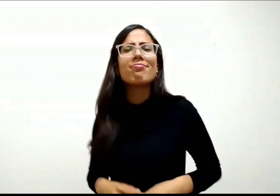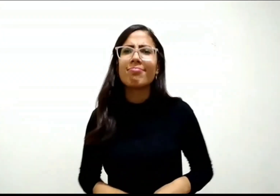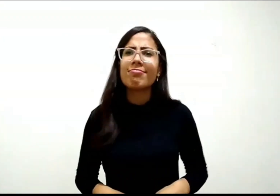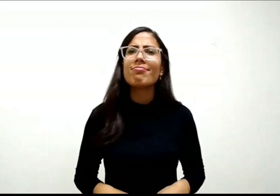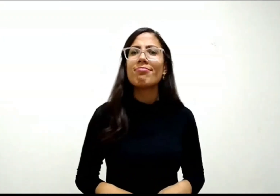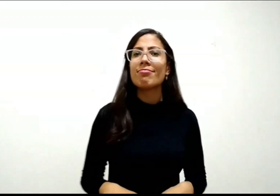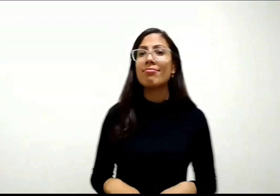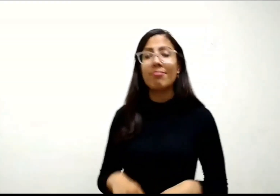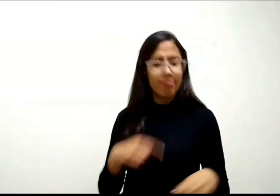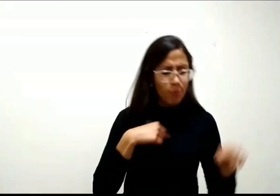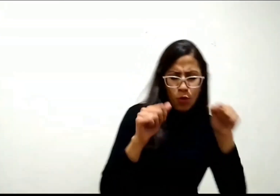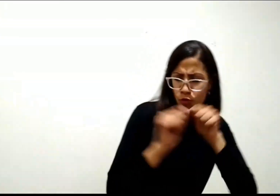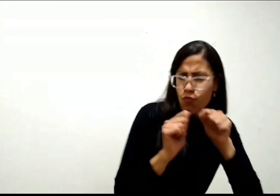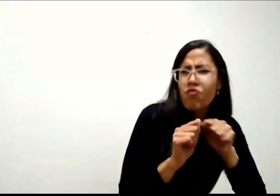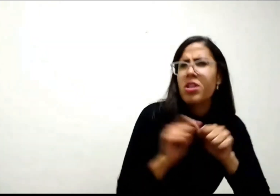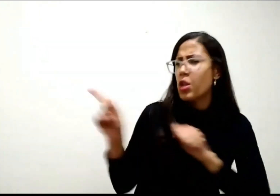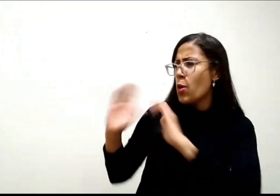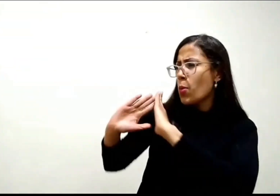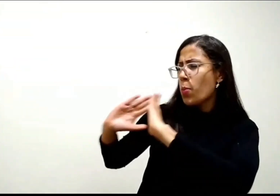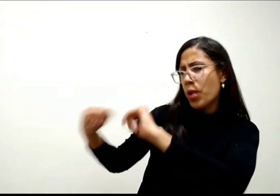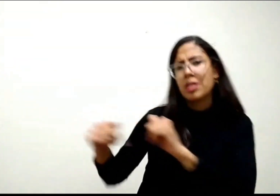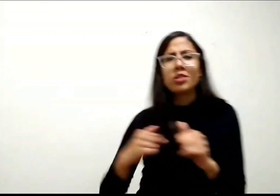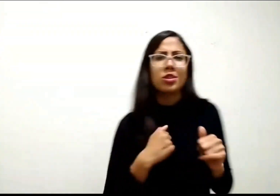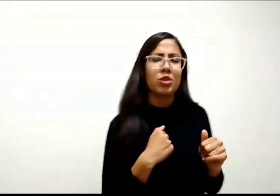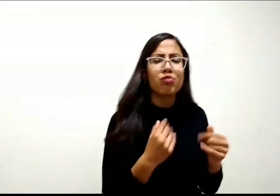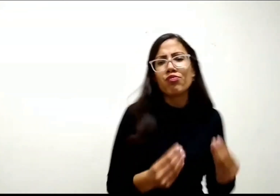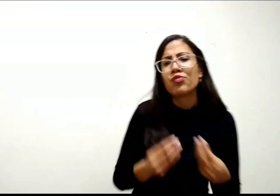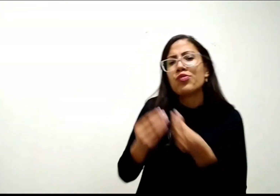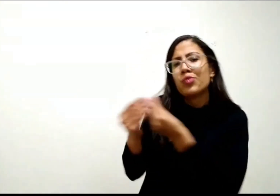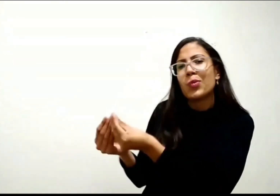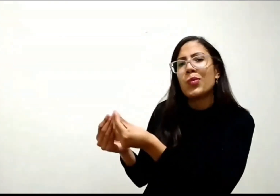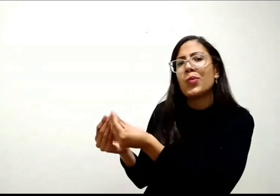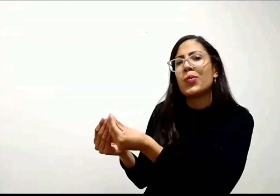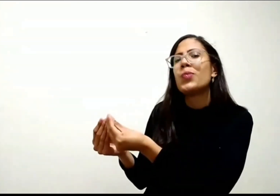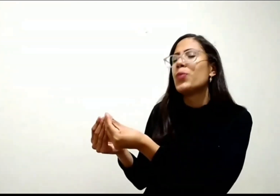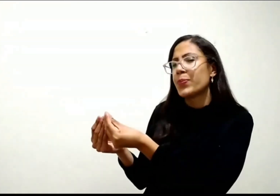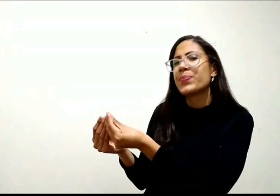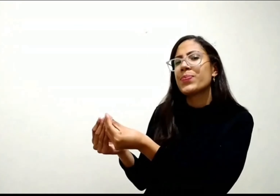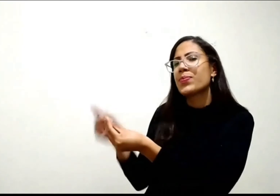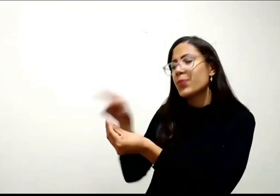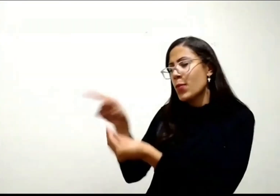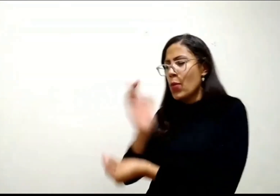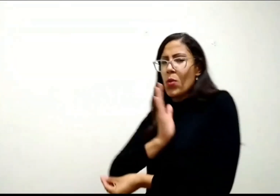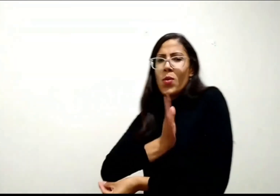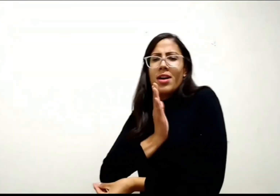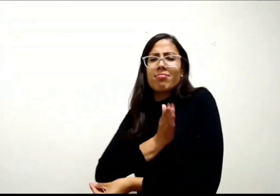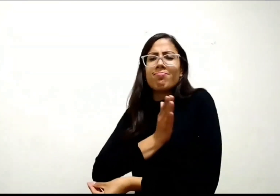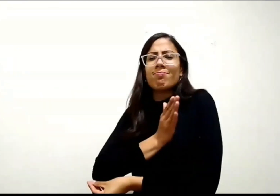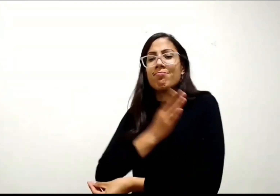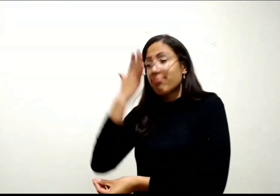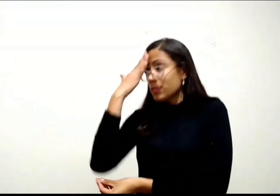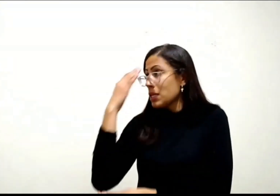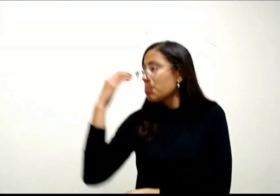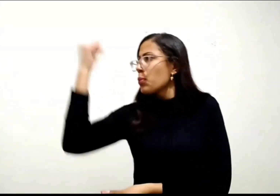Vou satisfazer o teu pedido, dou-te um coração sábio e